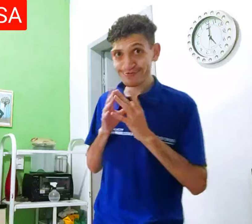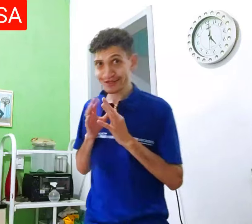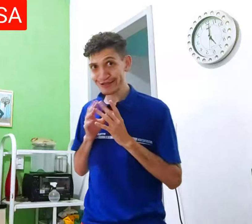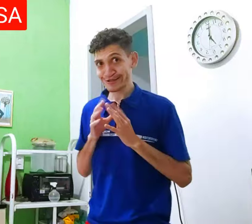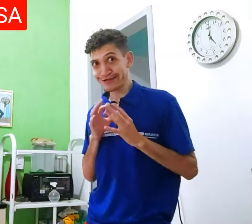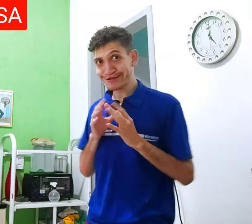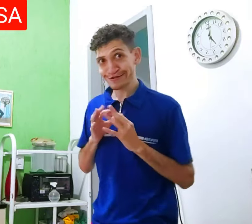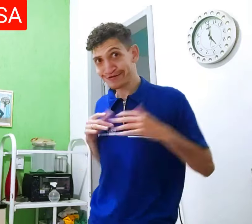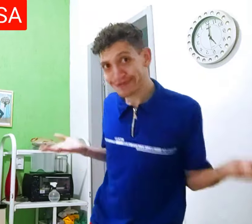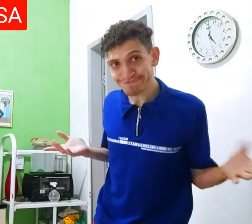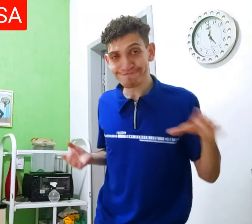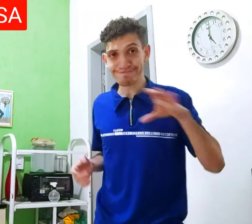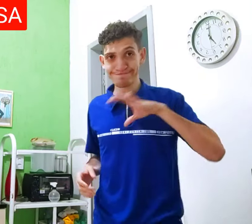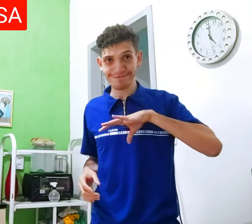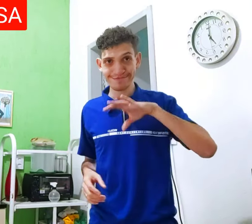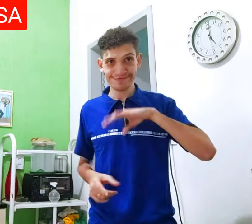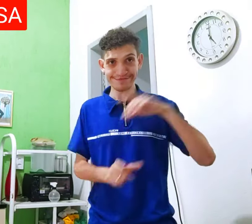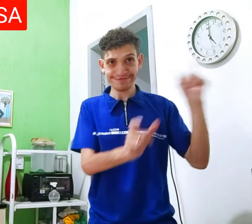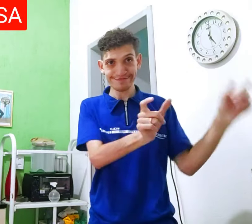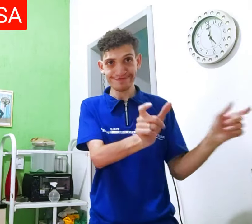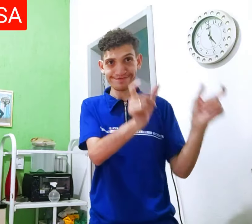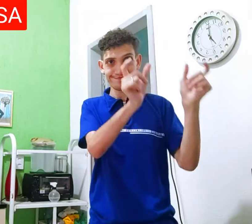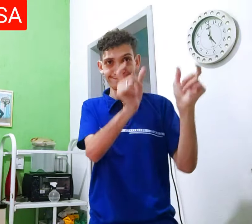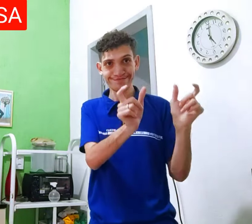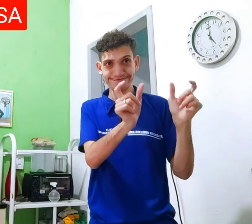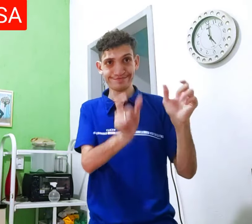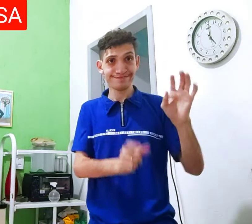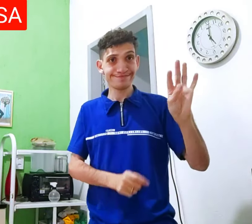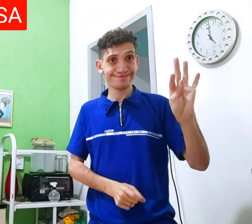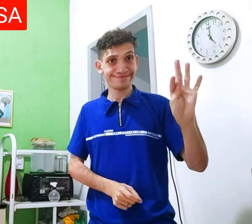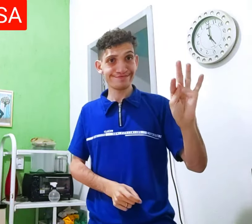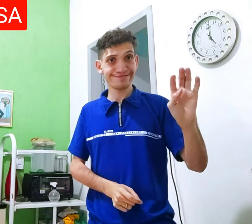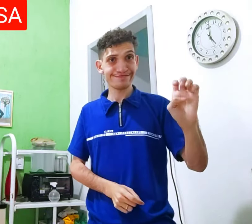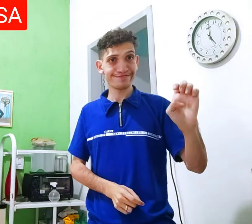É português, duas palavras,